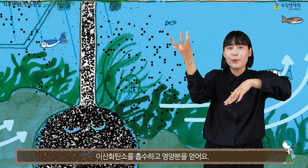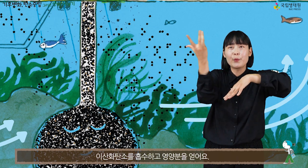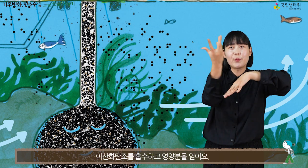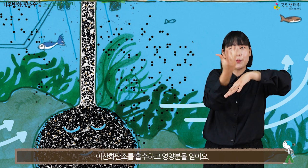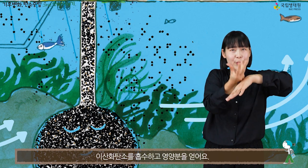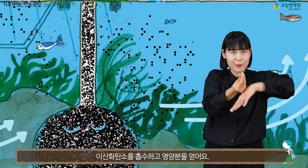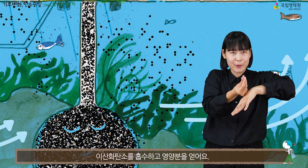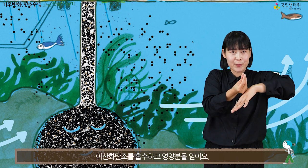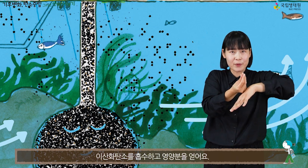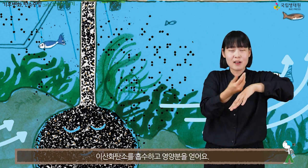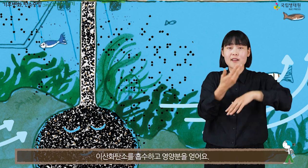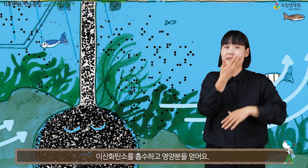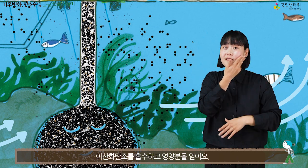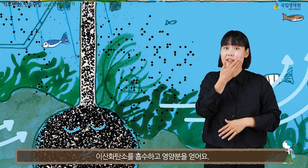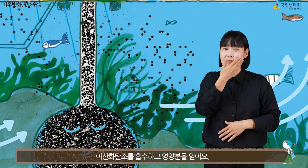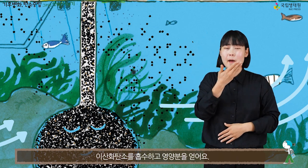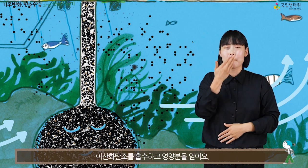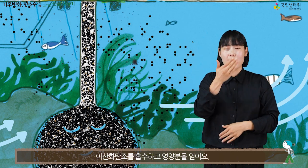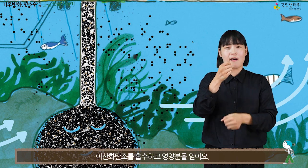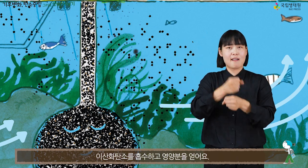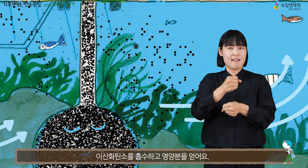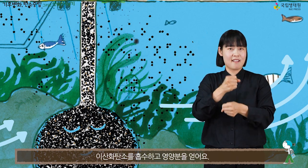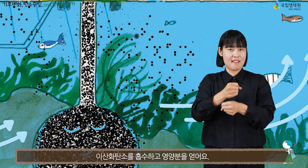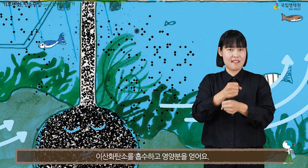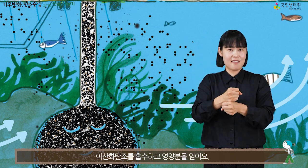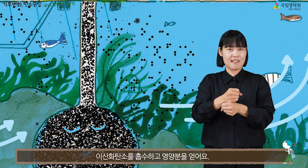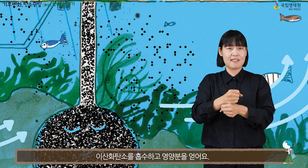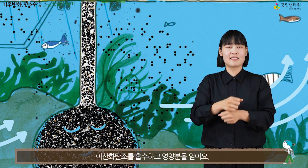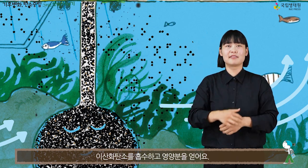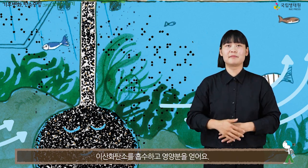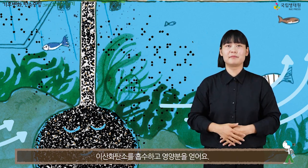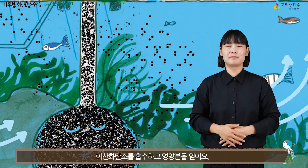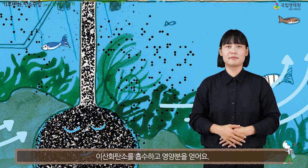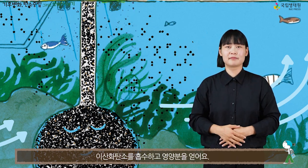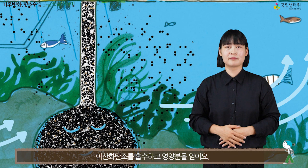이산화탄소를 흡수하고 영양분을 얻어요.